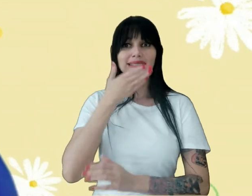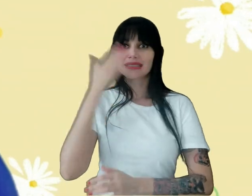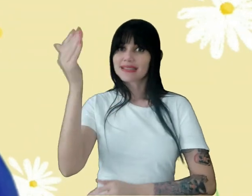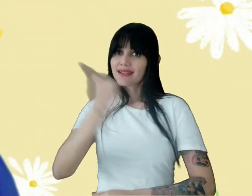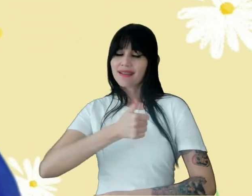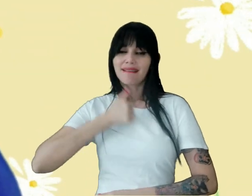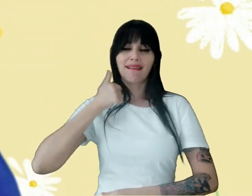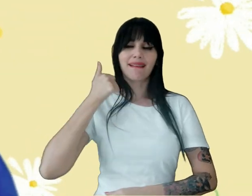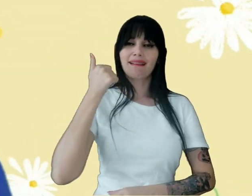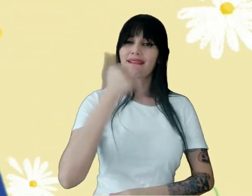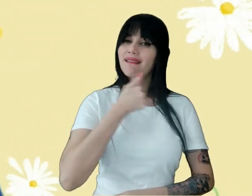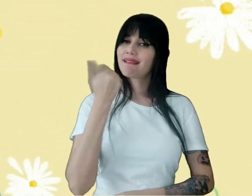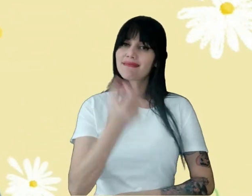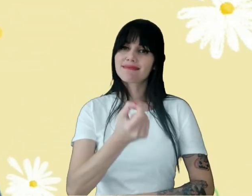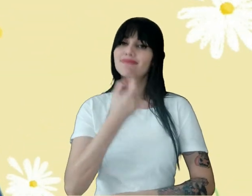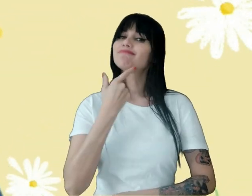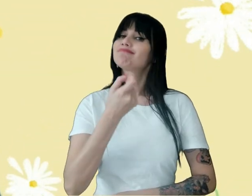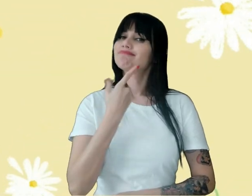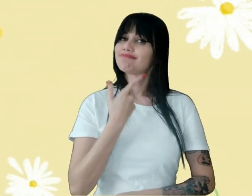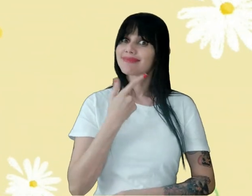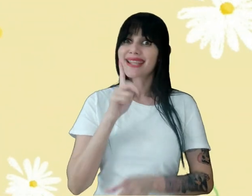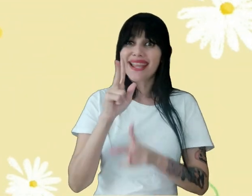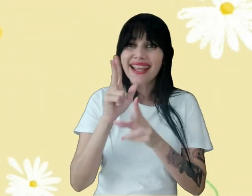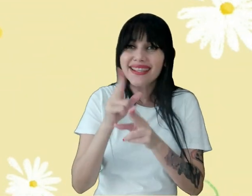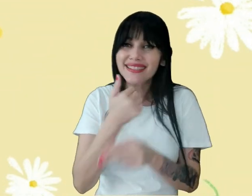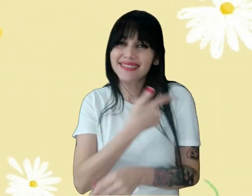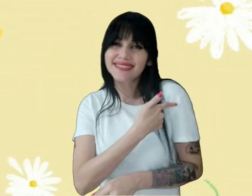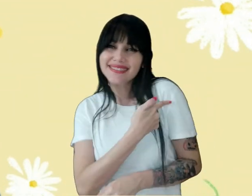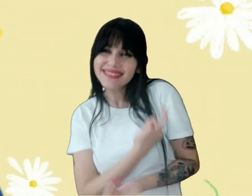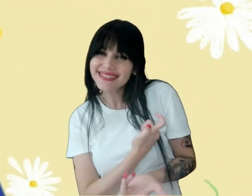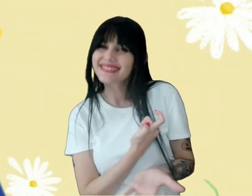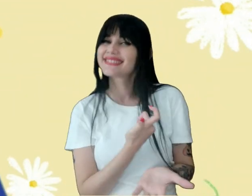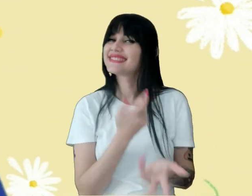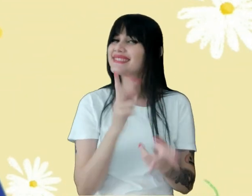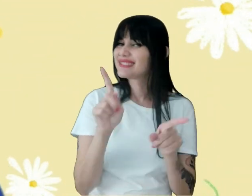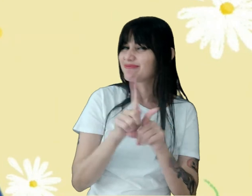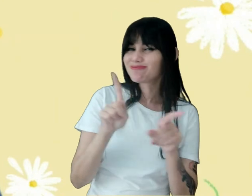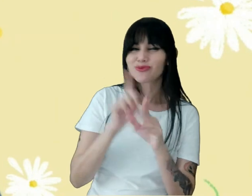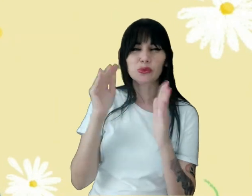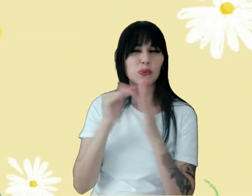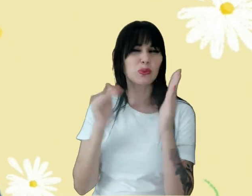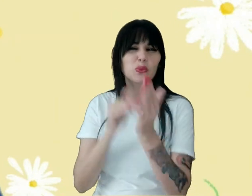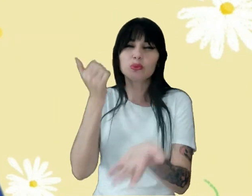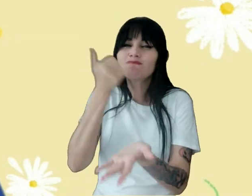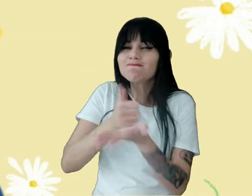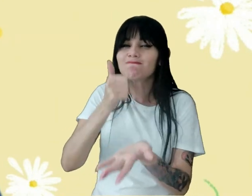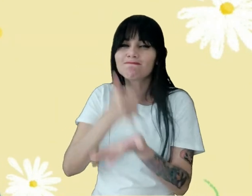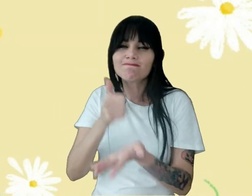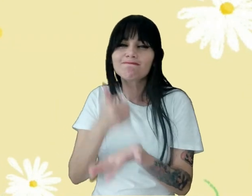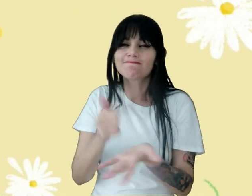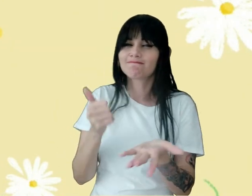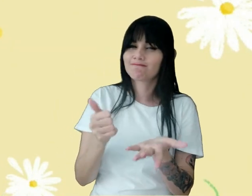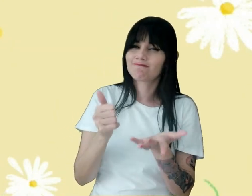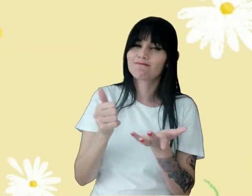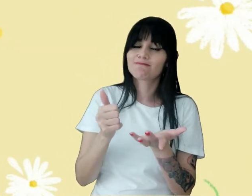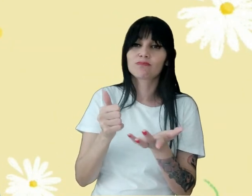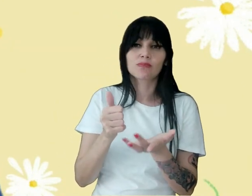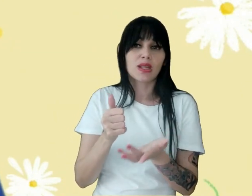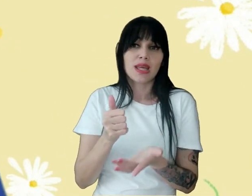Antídotos E vacinas Contra todos os vícios Receita infalível